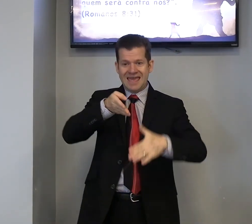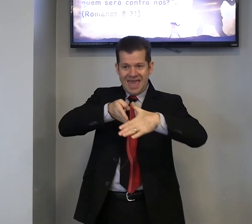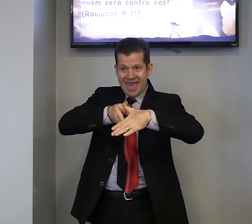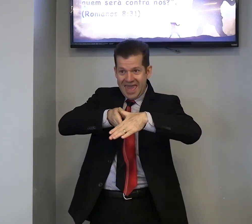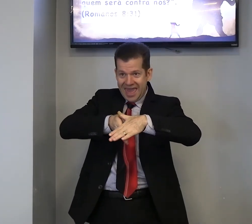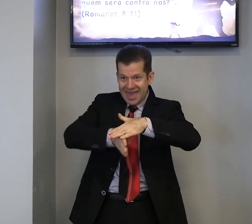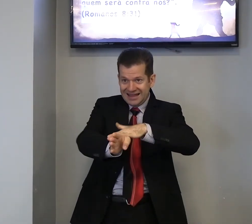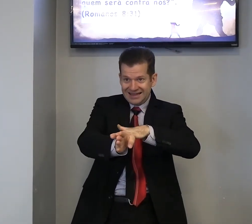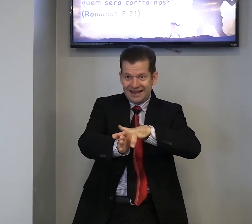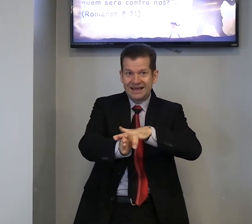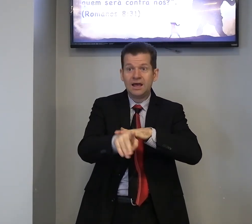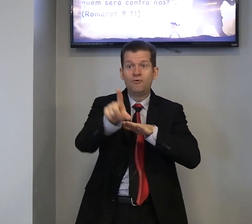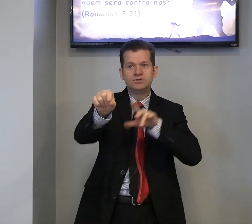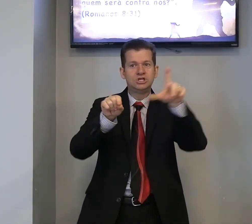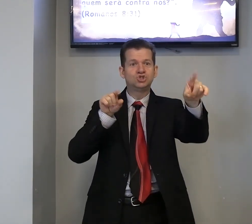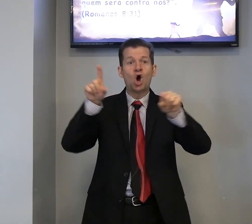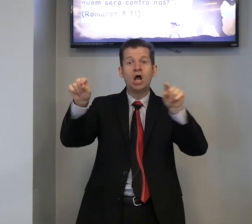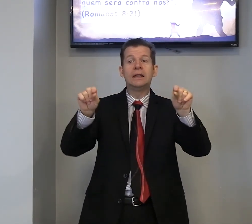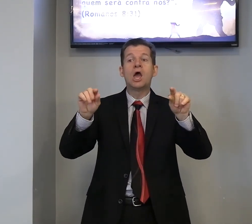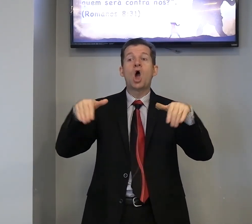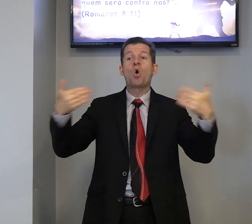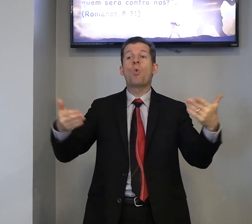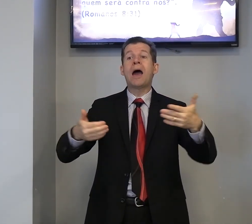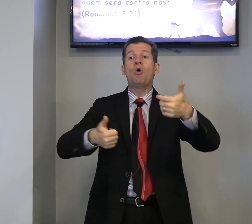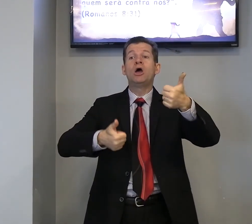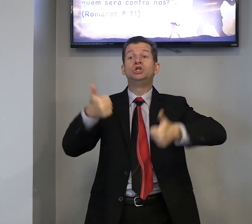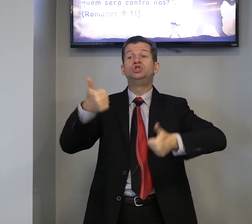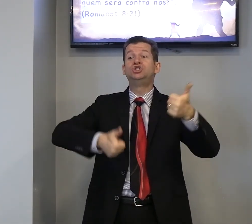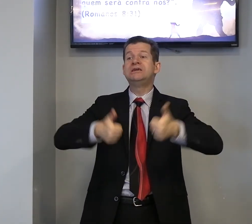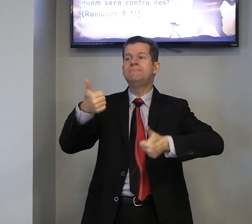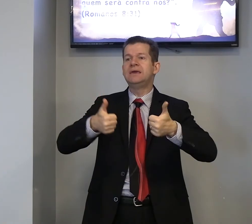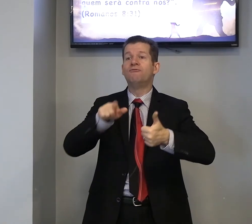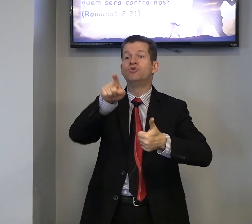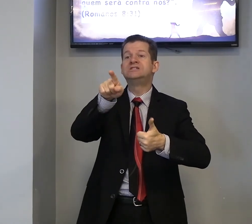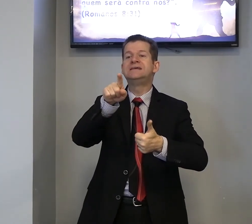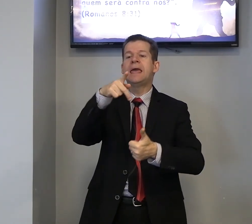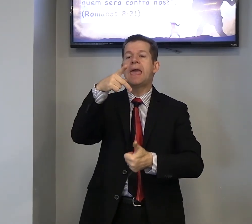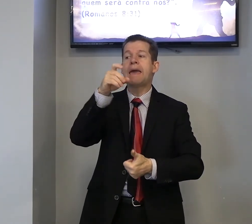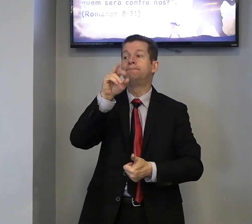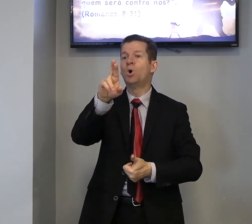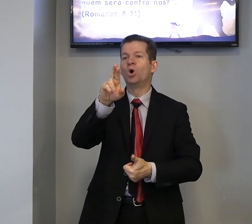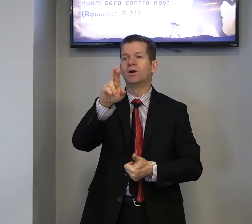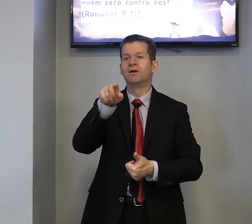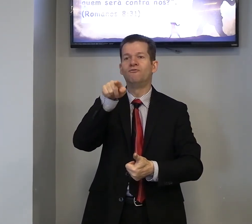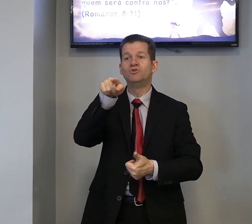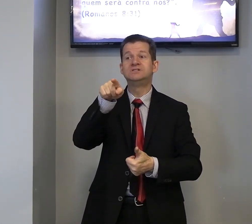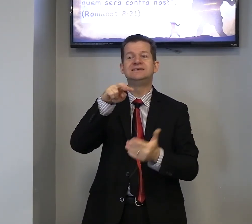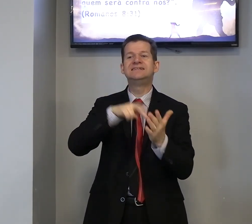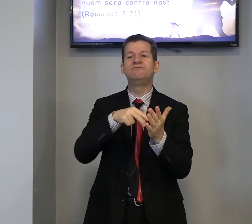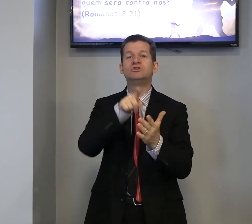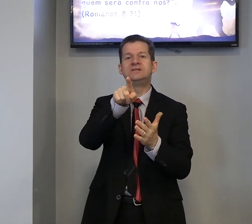você, entra, você escolhe, qual, time, você, por, você, você,